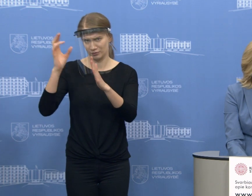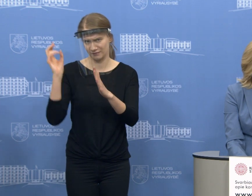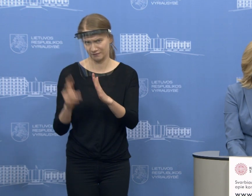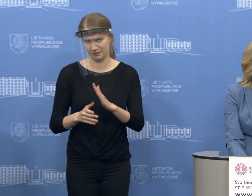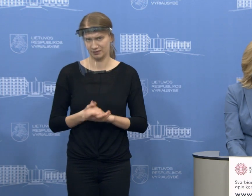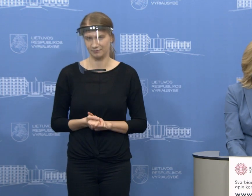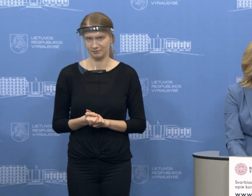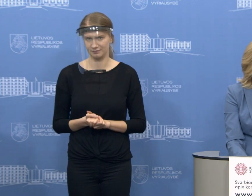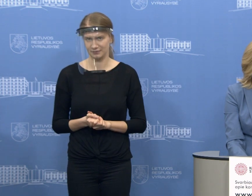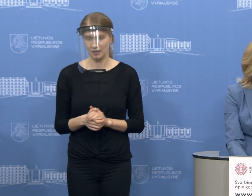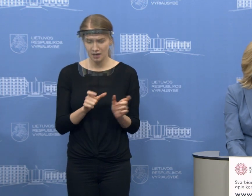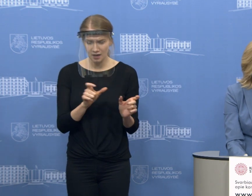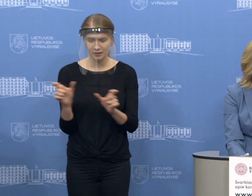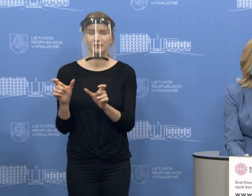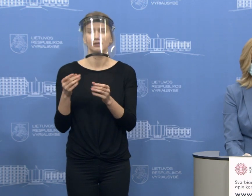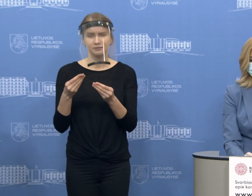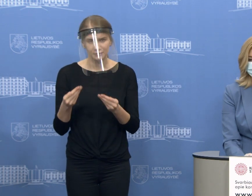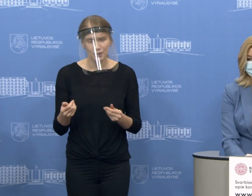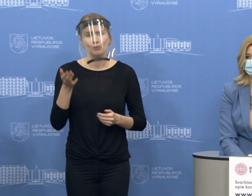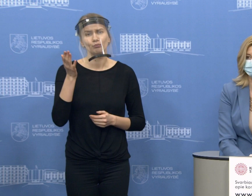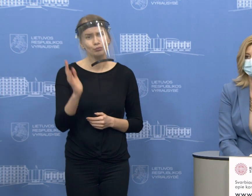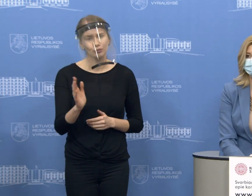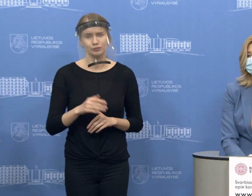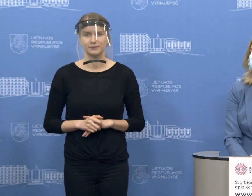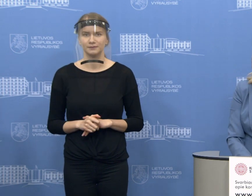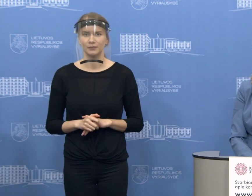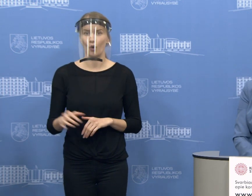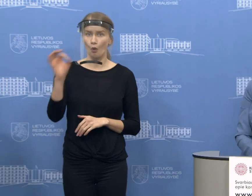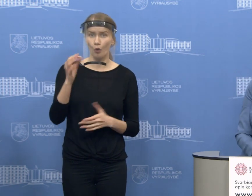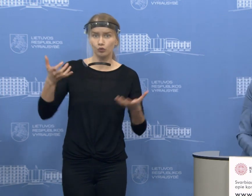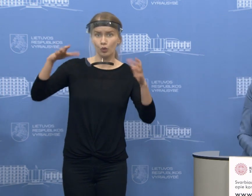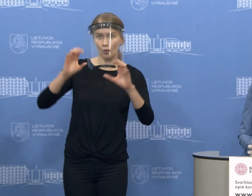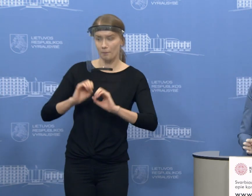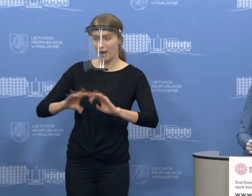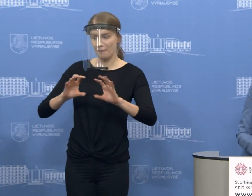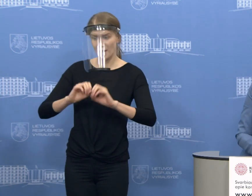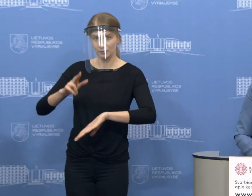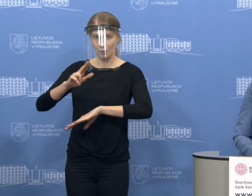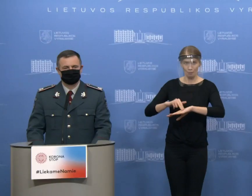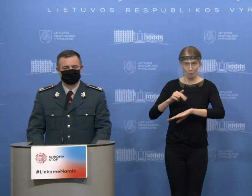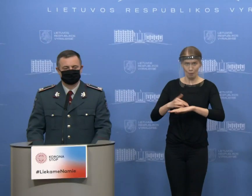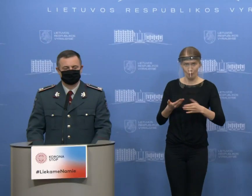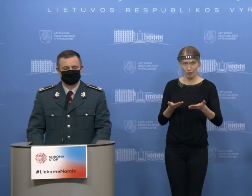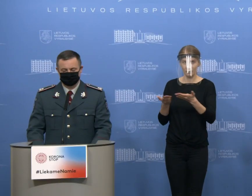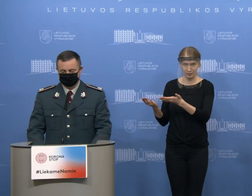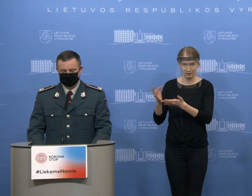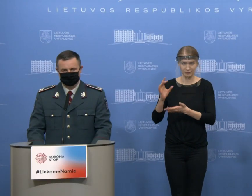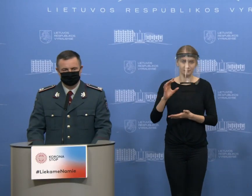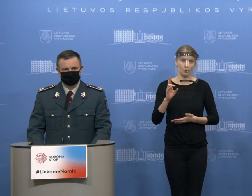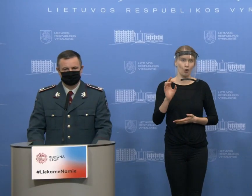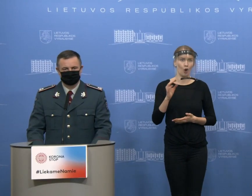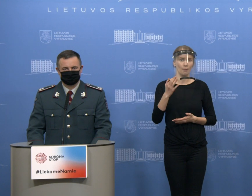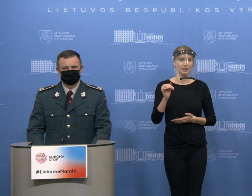į kartu įveikti karantiną. Apie visas suptylybės papasakos daugiau ir mūsų generalinis